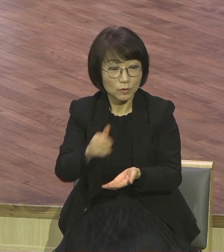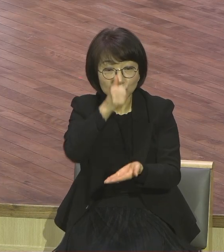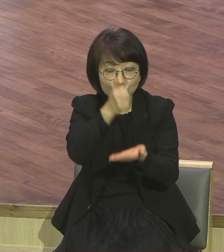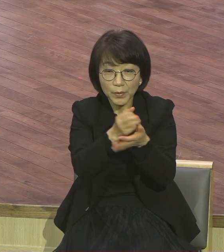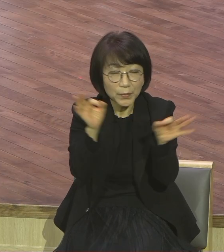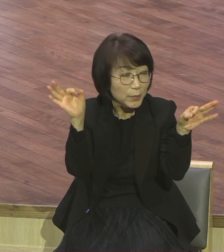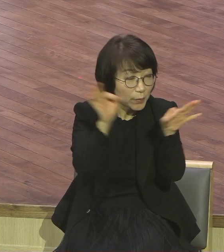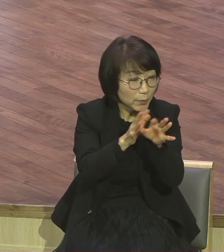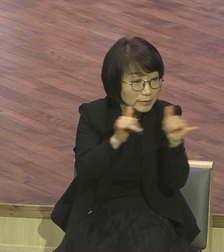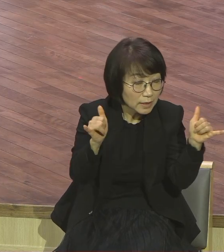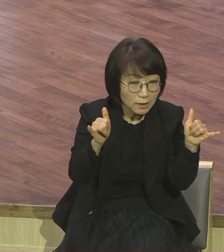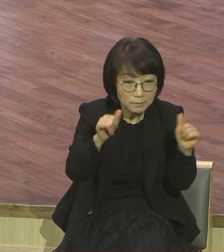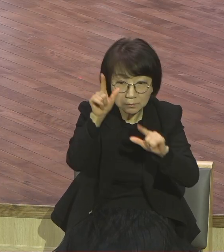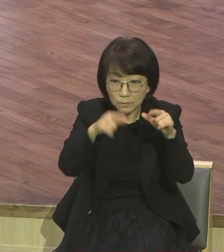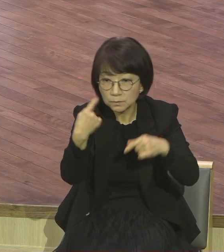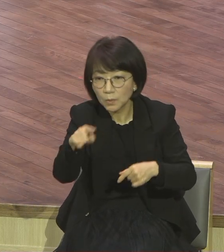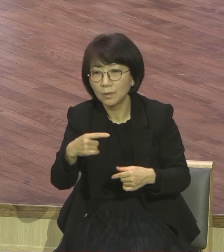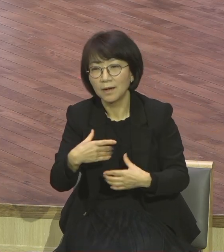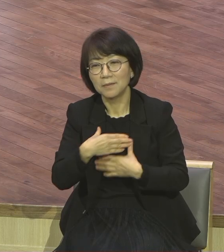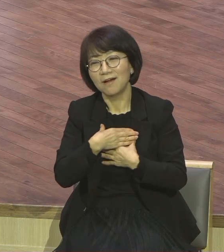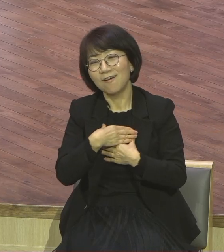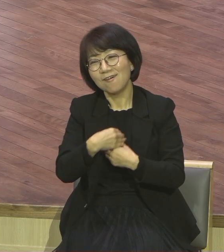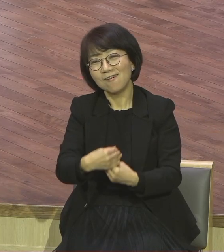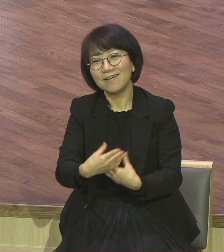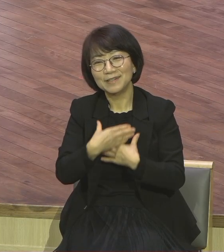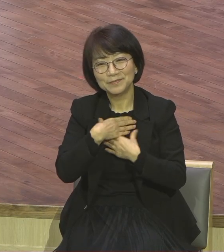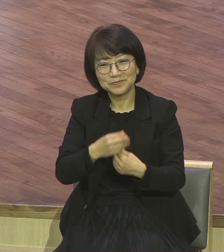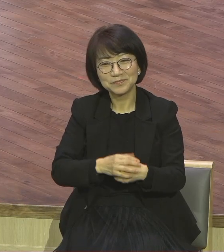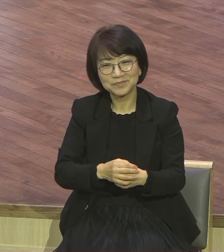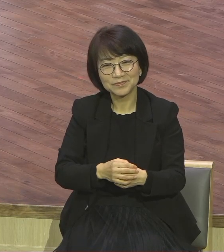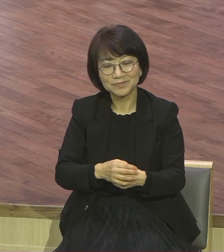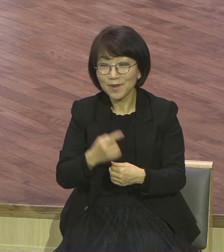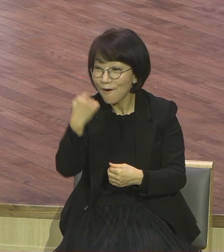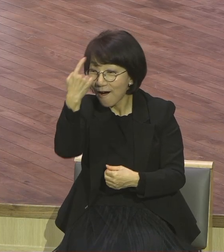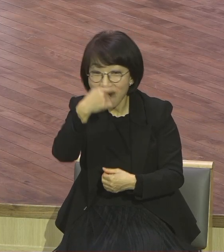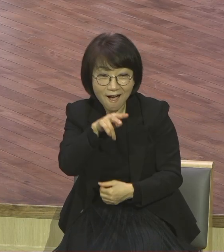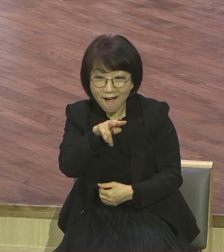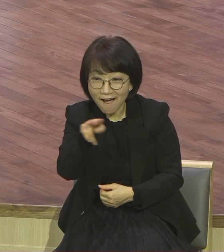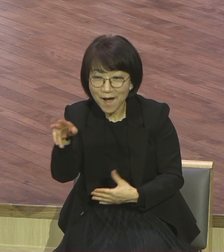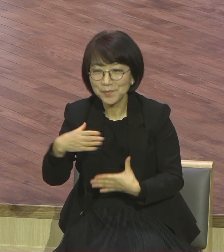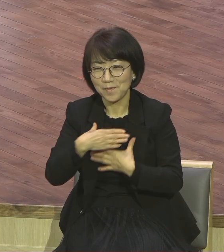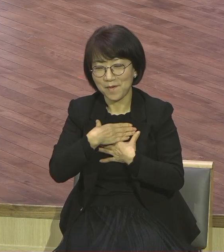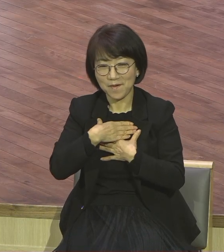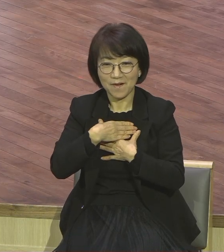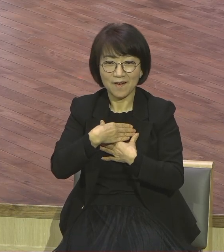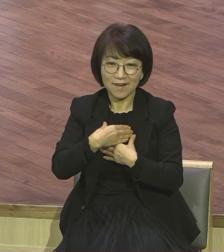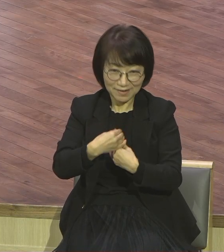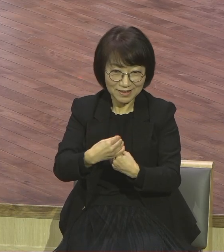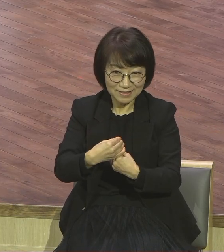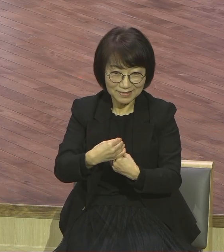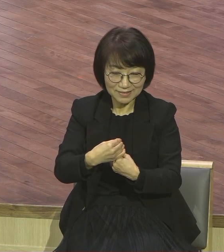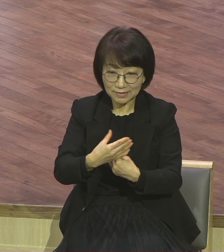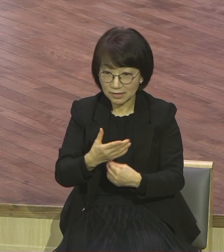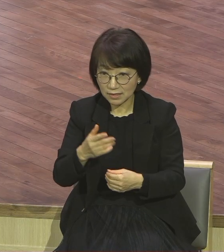평안해요. 평안. 평안해야 돼요. 사람이 편안해야 행복한 거예요. 편안해야 자유한 거예요.